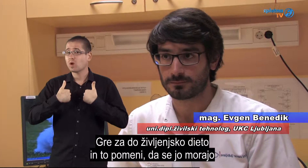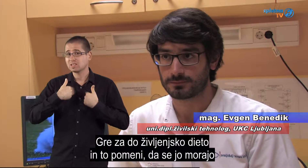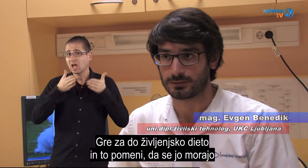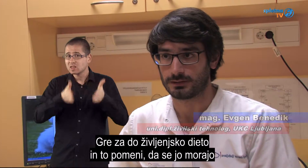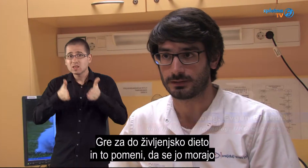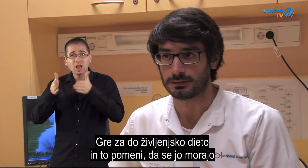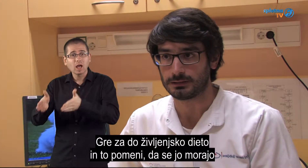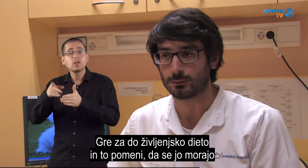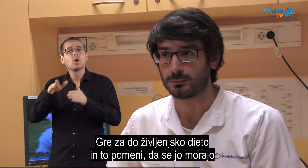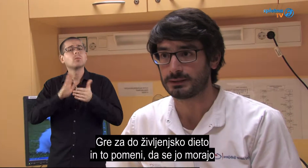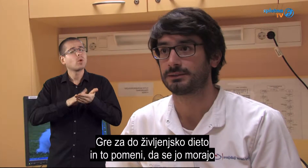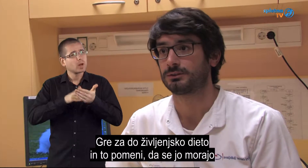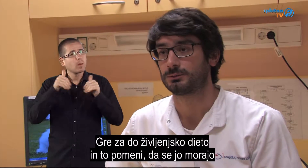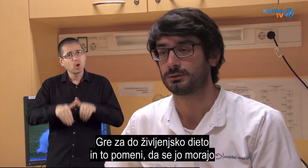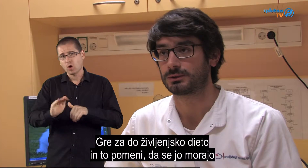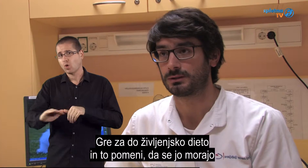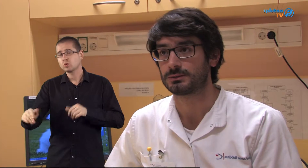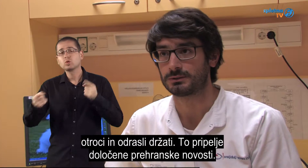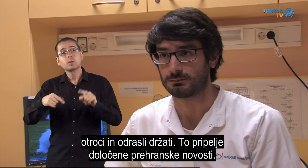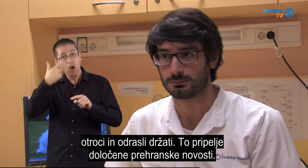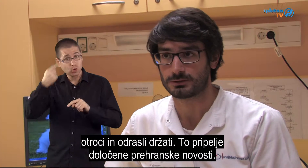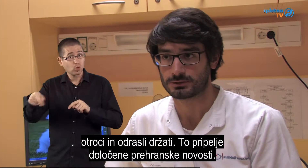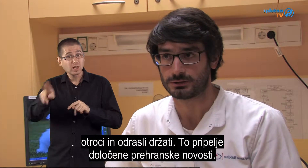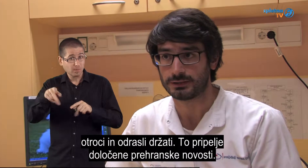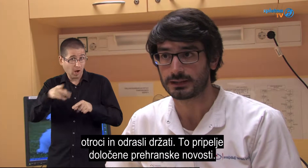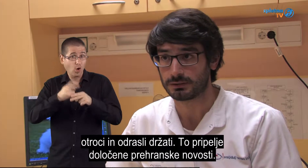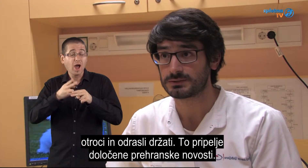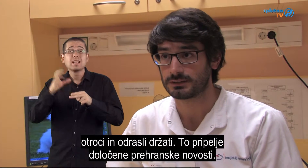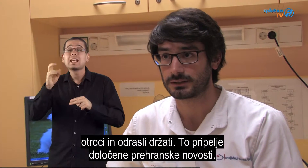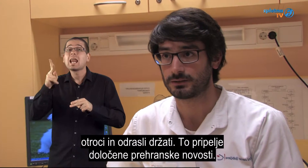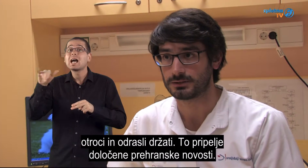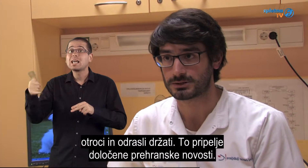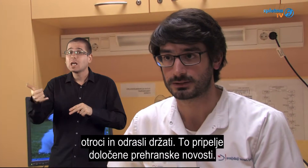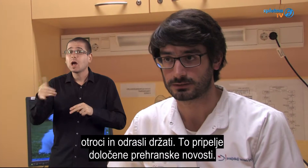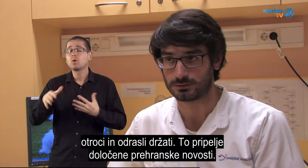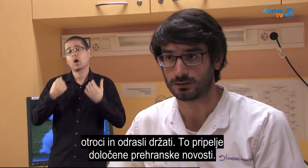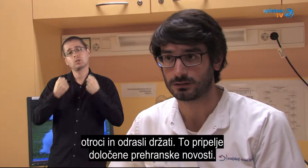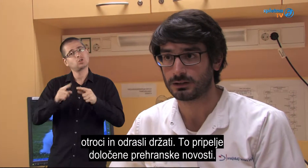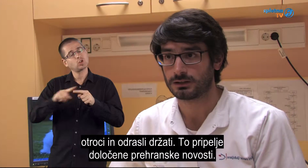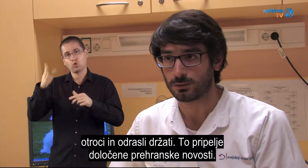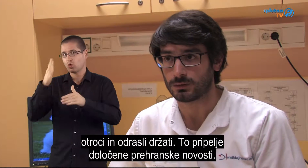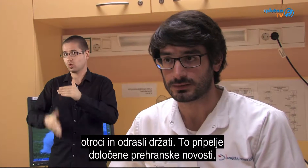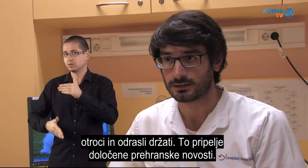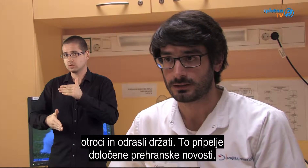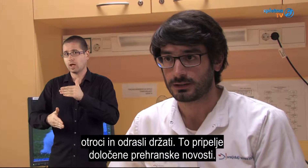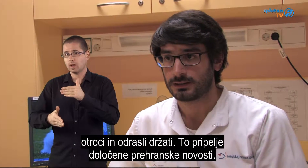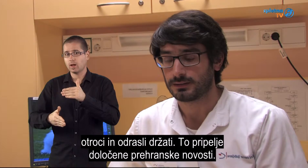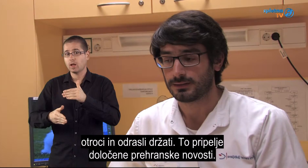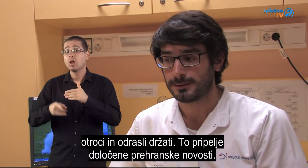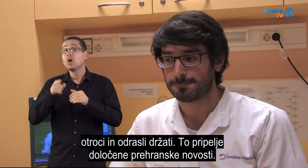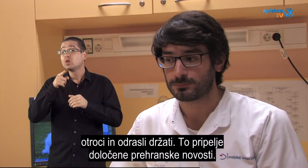dieta in to pomeni, da se jo morajo otroci oziroma pač ljudje, ki imajo celijakijo držati do konca.